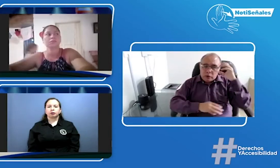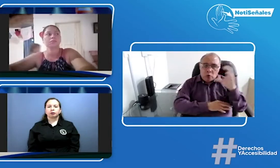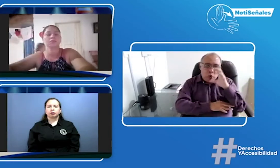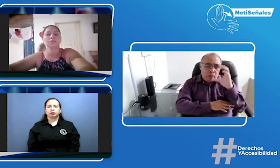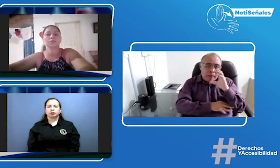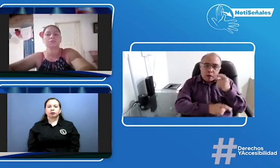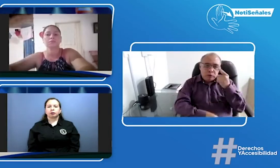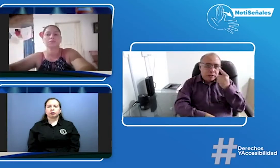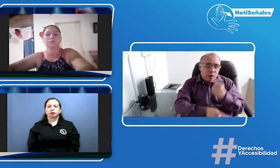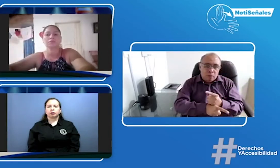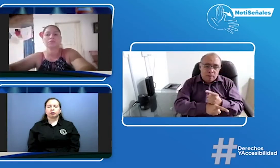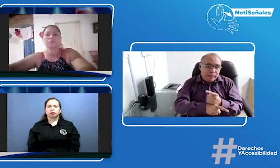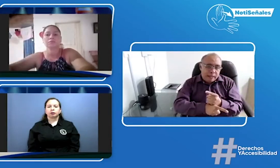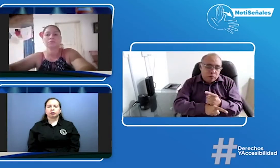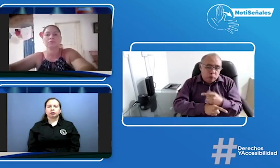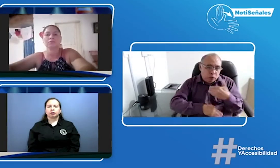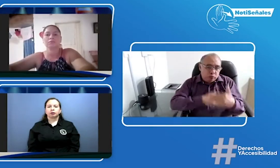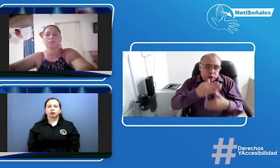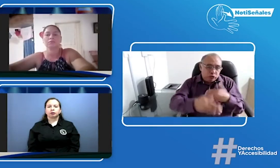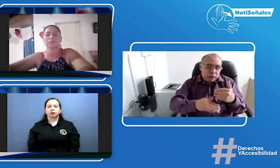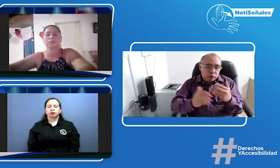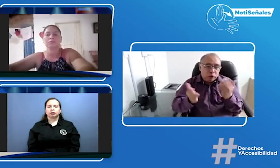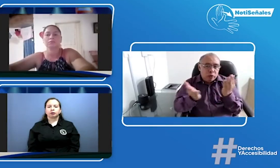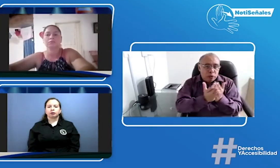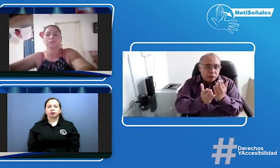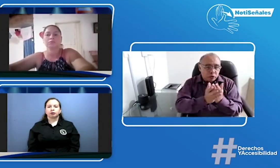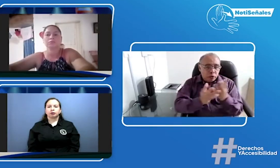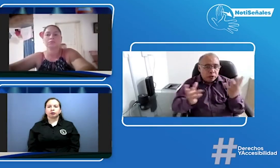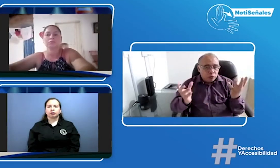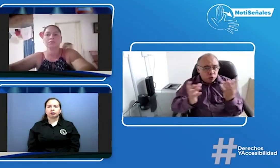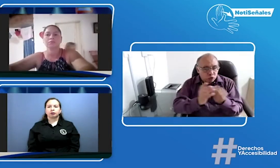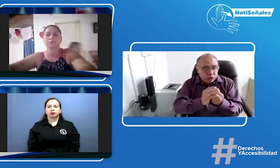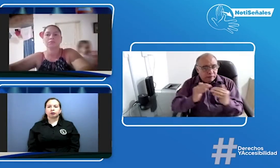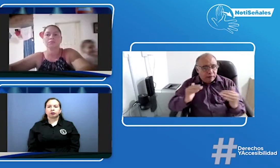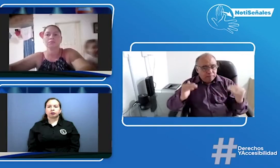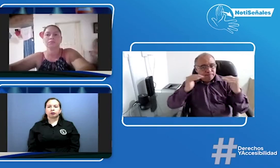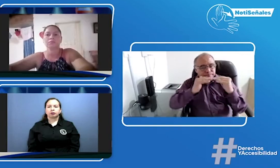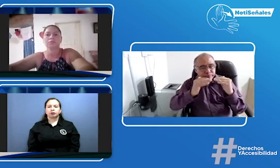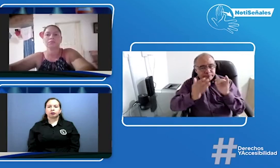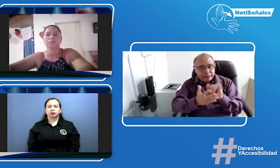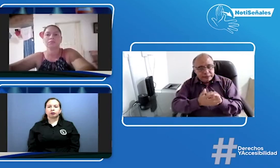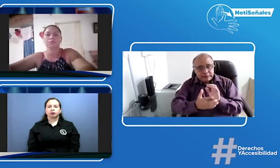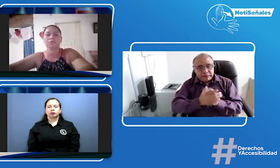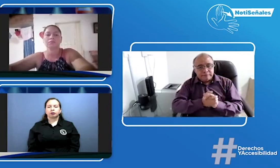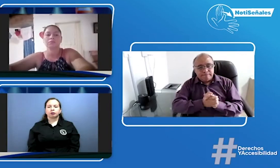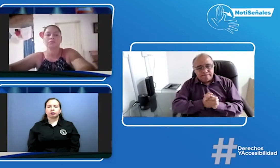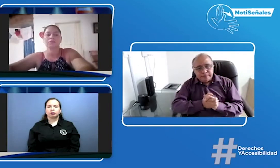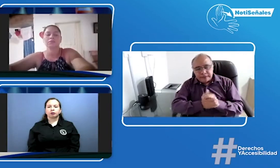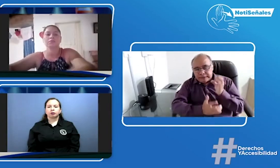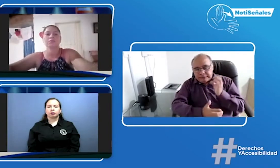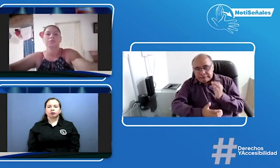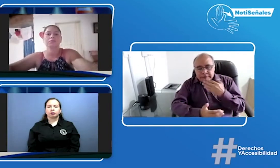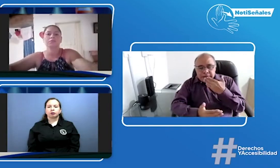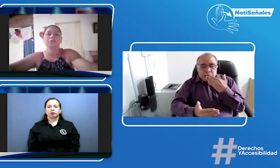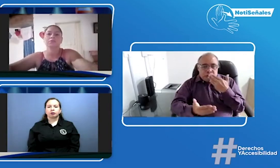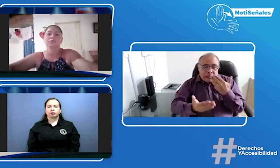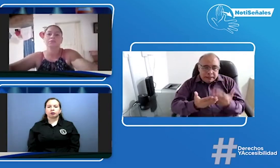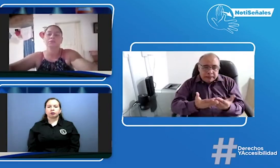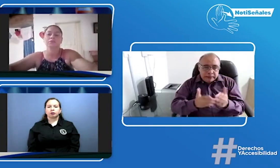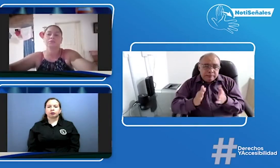este primer recurso donde en segunda instancia les dijeron que no y mostrar que los derechos de los niños están violentando y que no se está